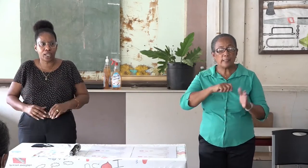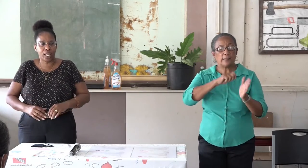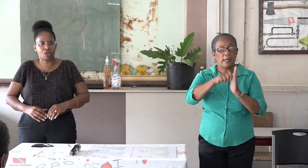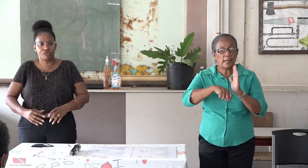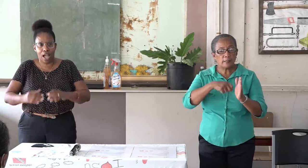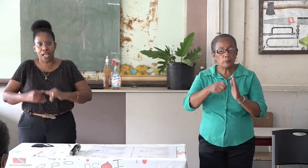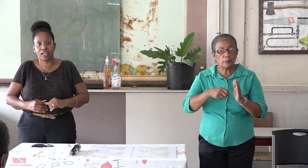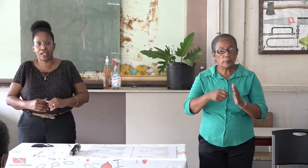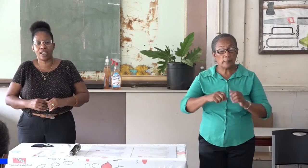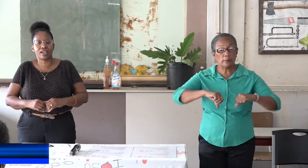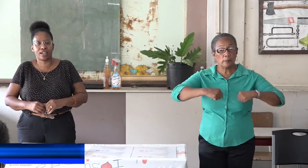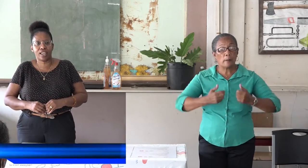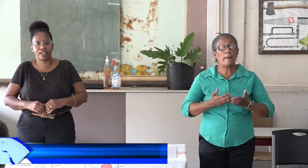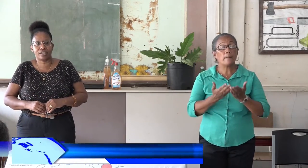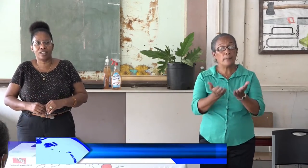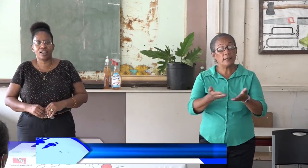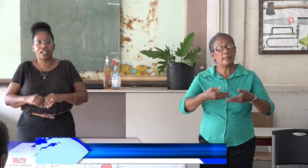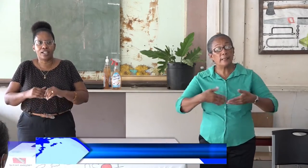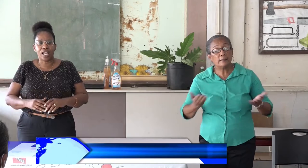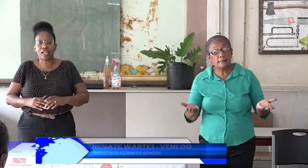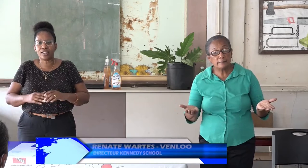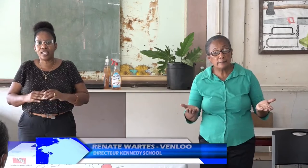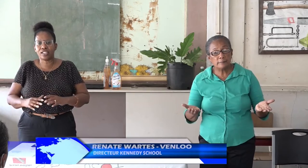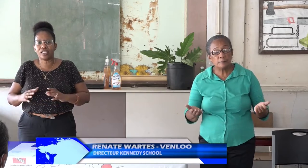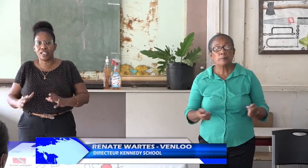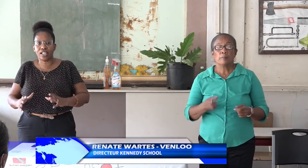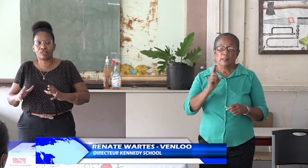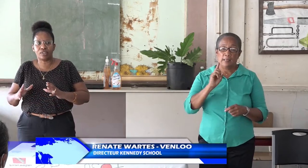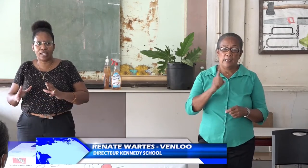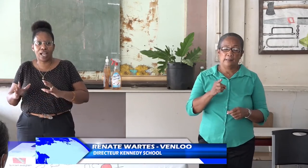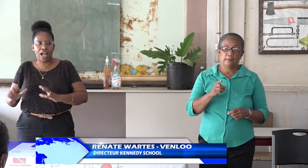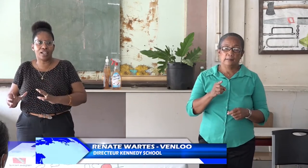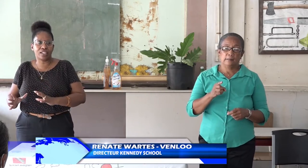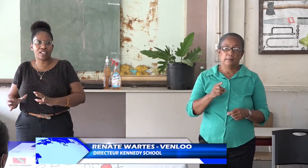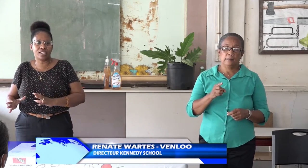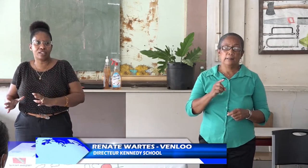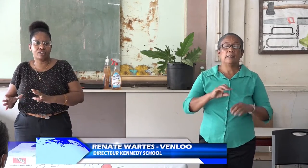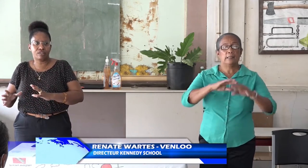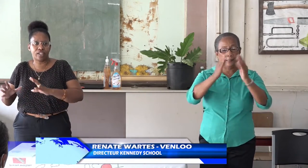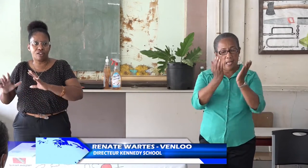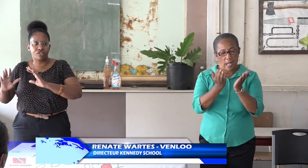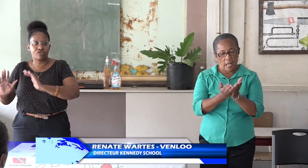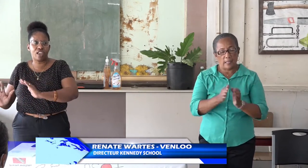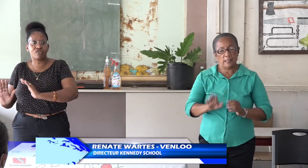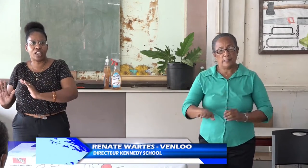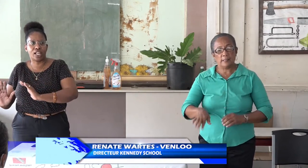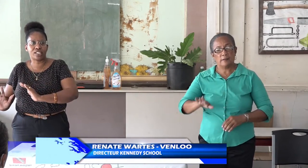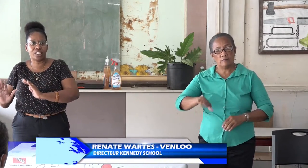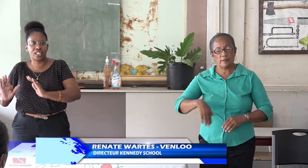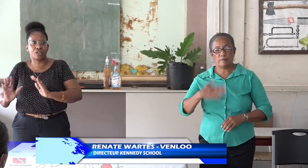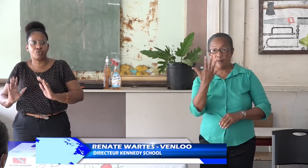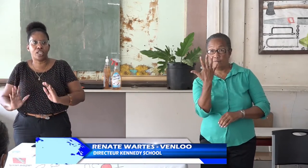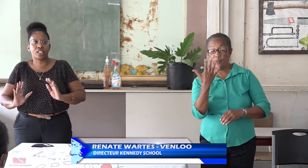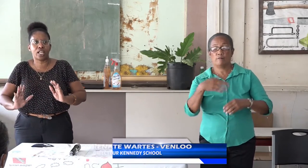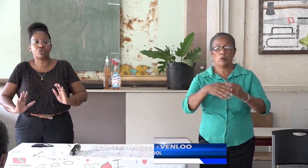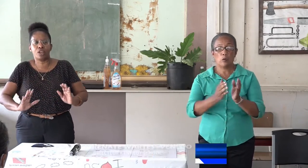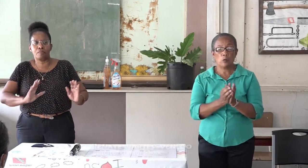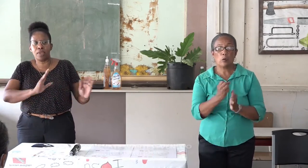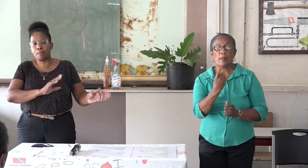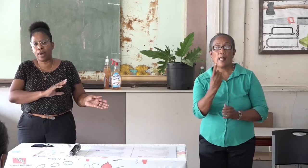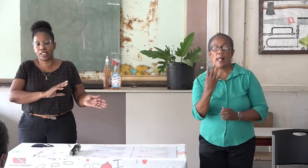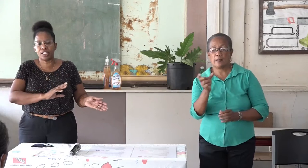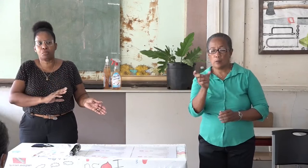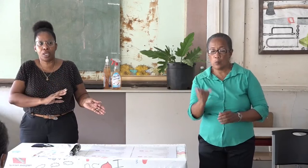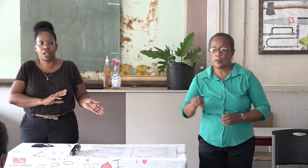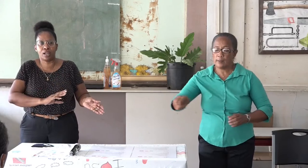toegereikt of aangereikt krijgen, dan is dat dat alle kinderen vanaf de vijfde klas, iedere week, dan